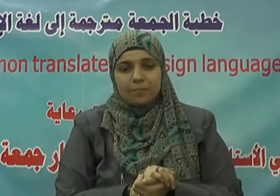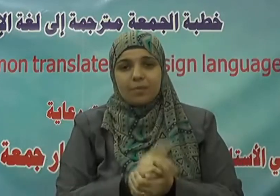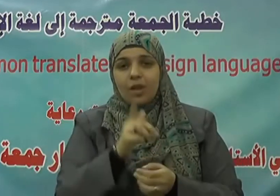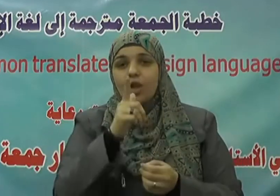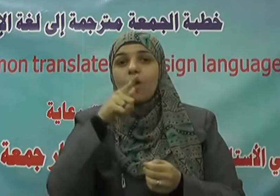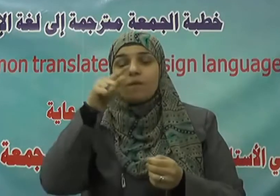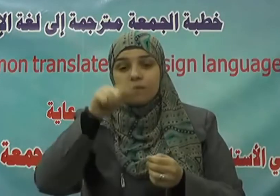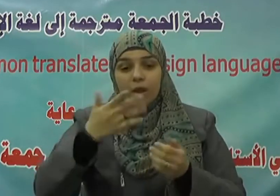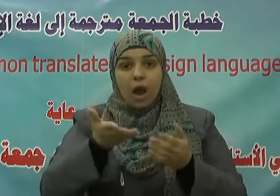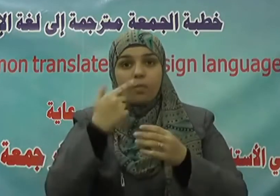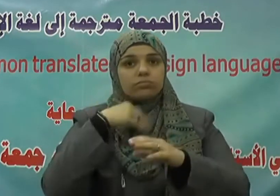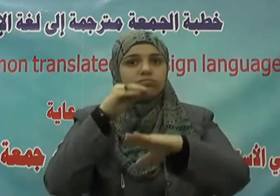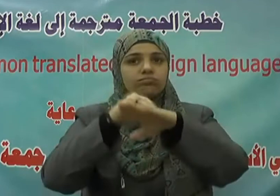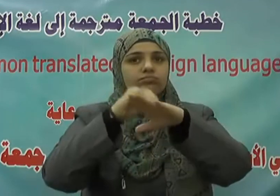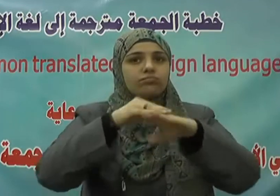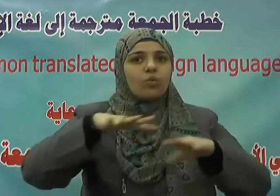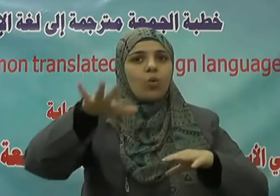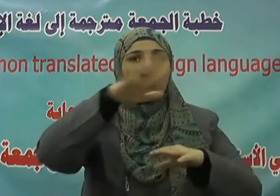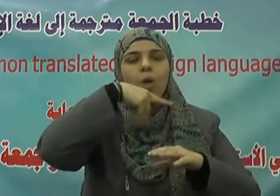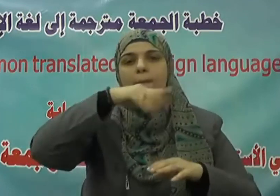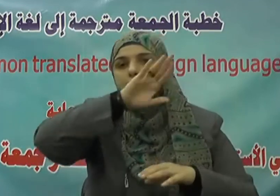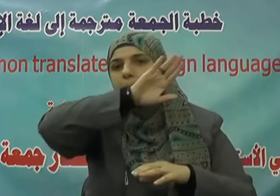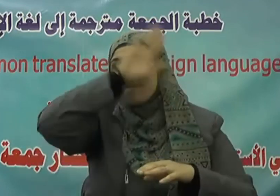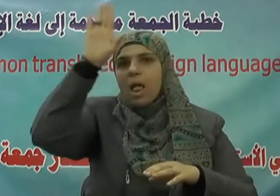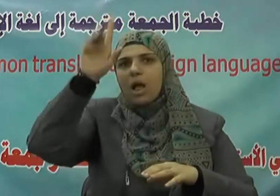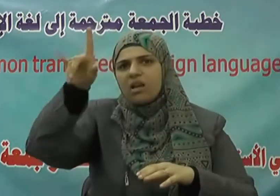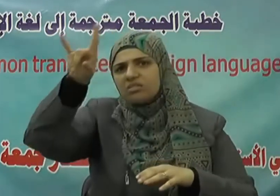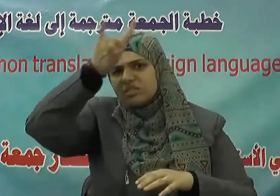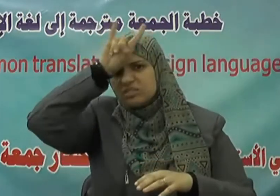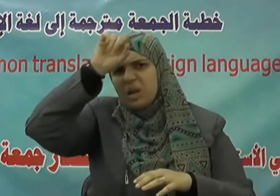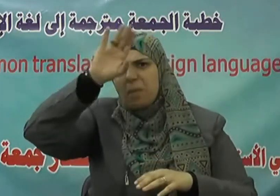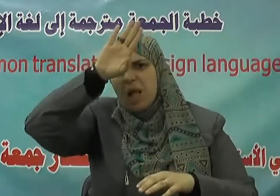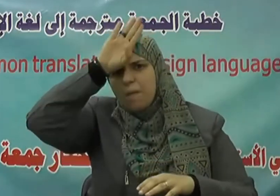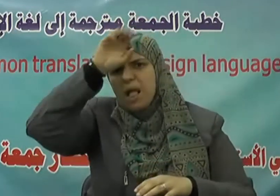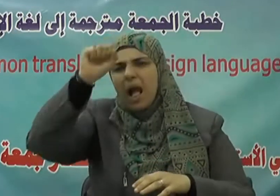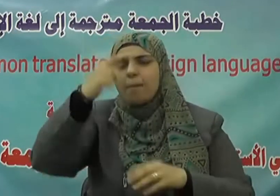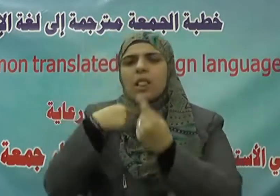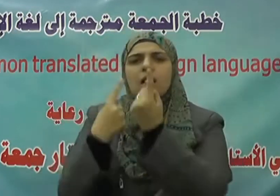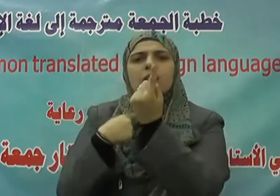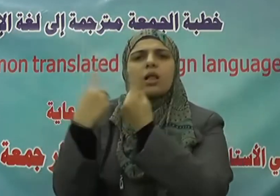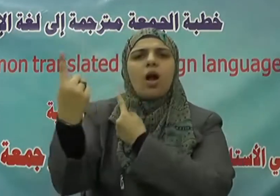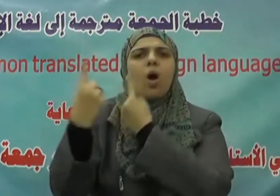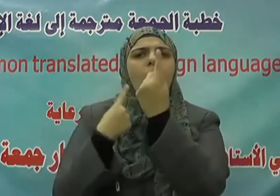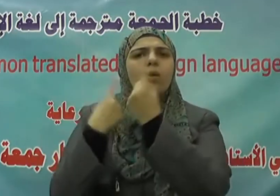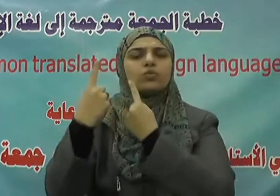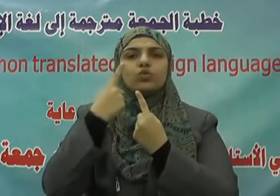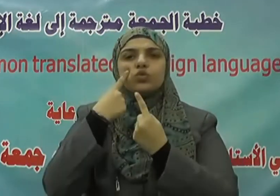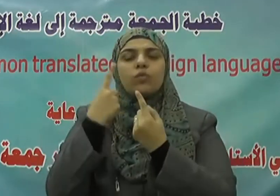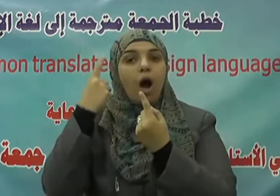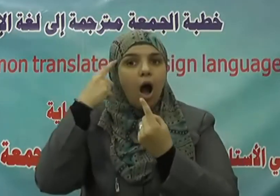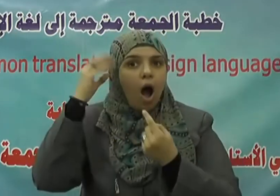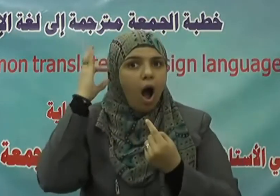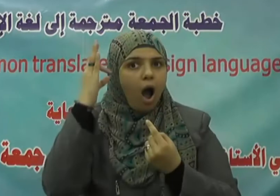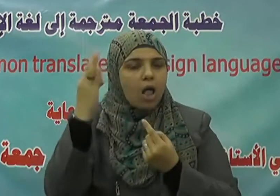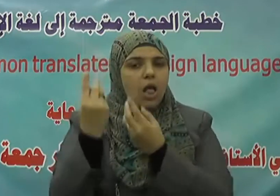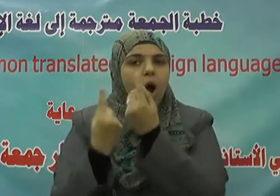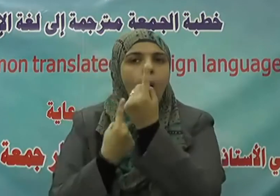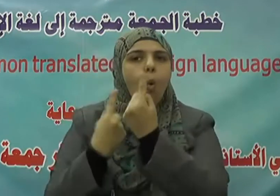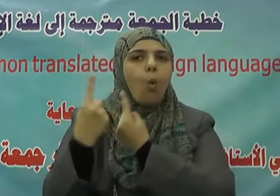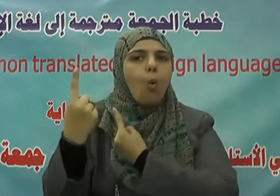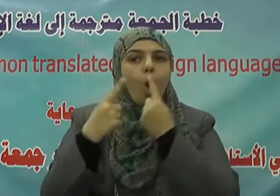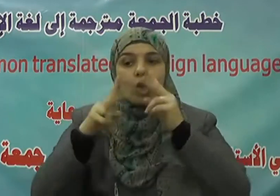الحجة على الملك الطاغية في حوار عقلاني نصوره لنا